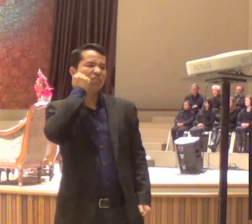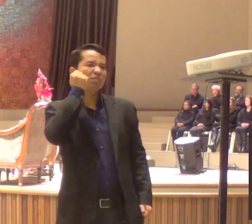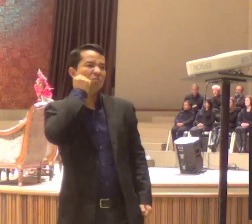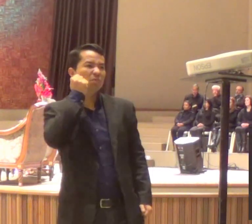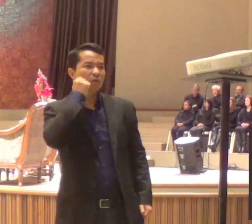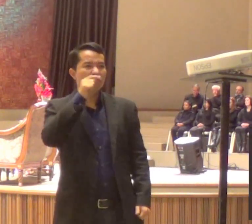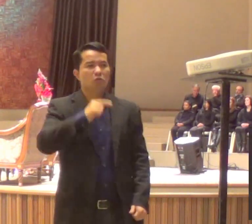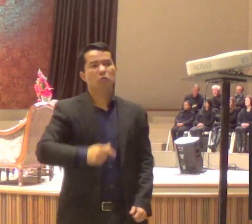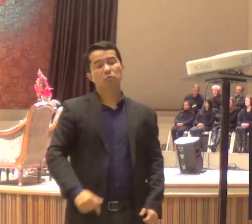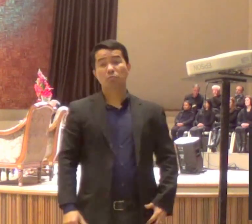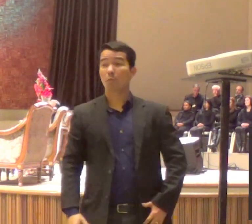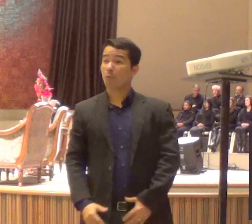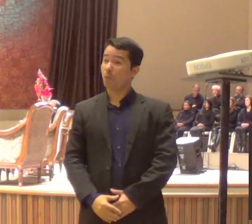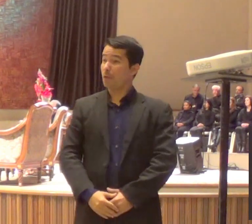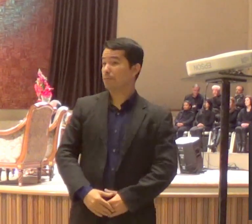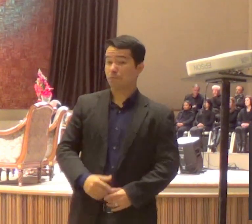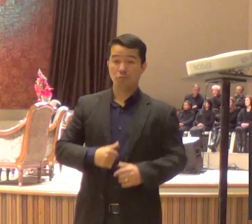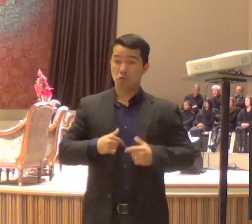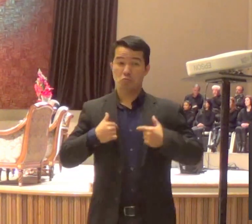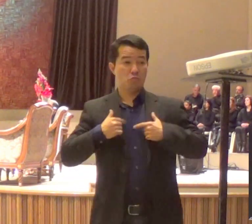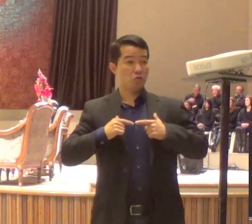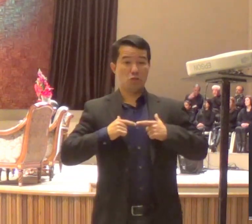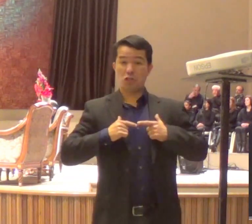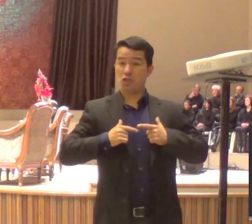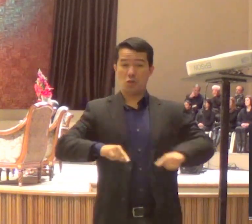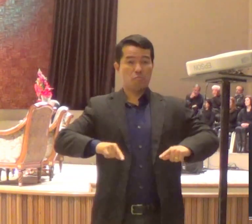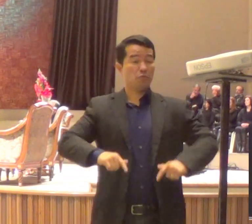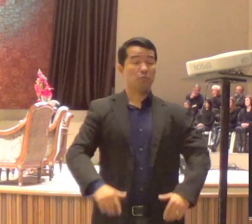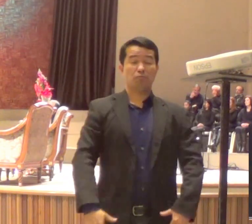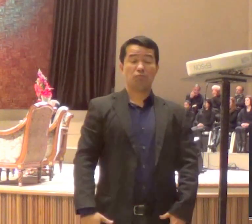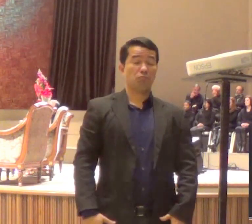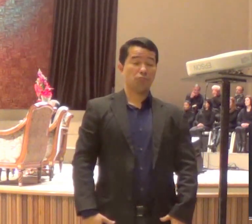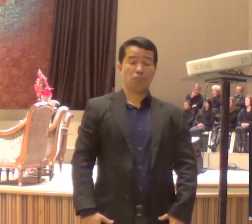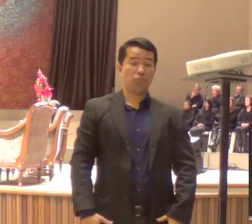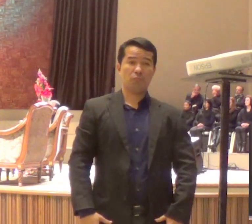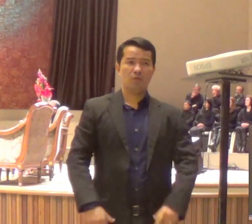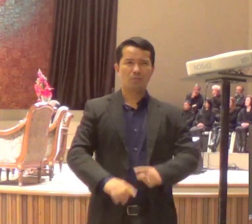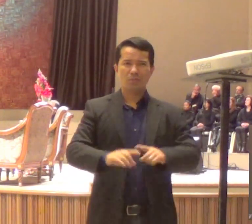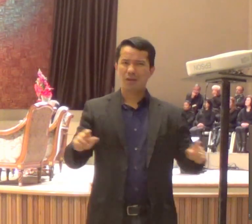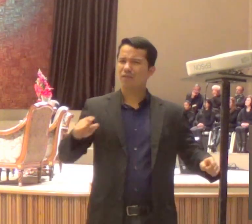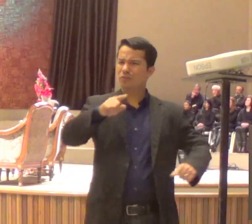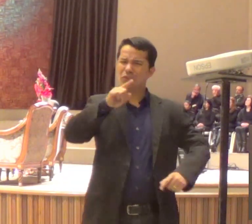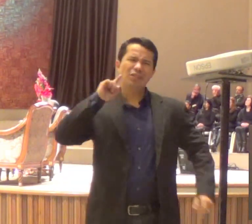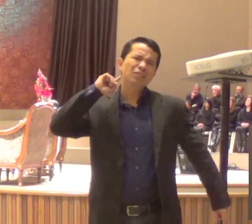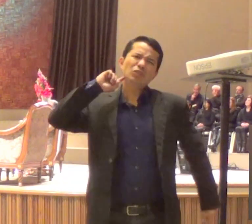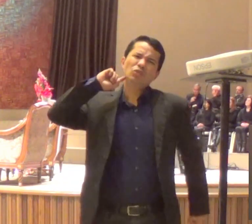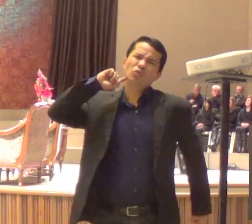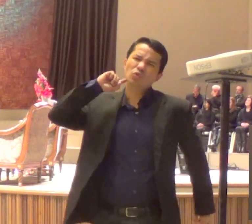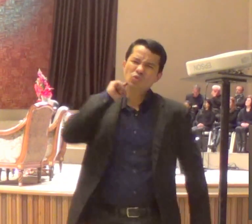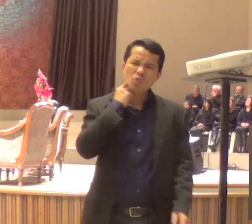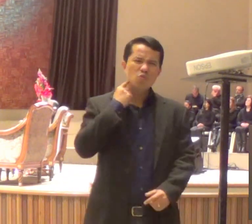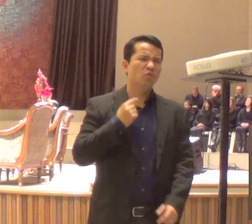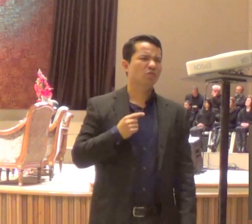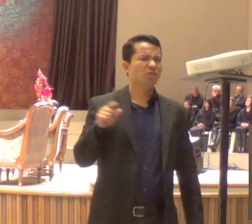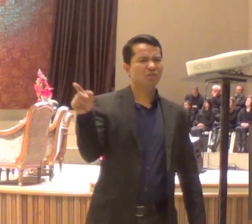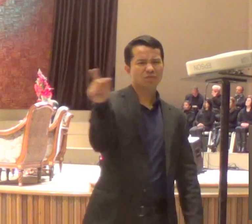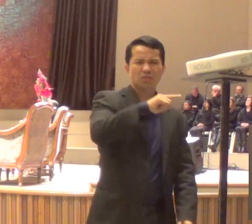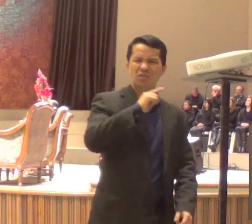E, quando o Espírito Santo começa a tocar o nosso coração, a gente faz igualzinho a Judas. Será que sou